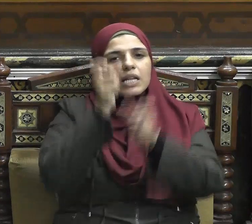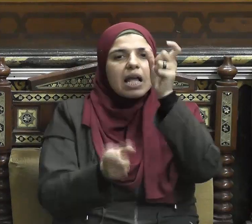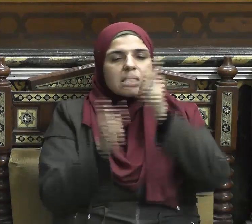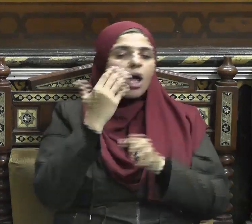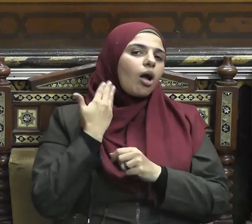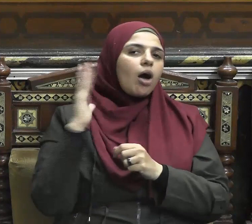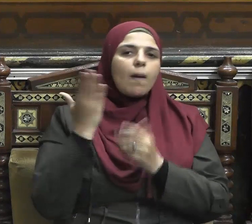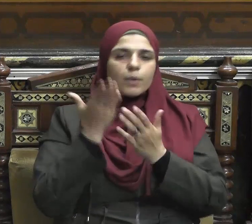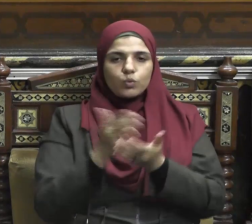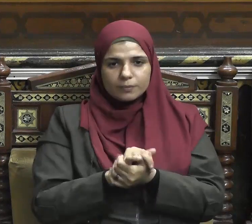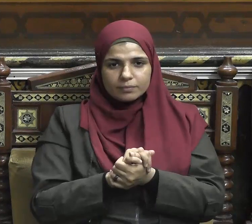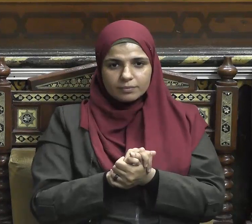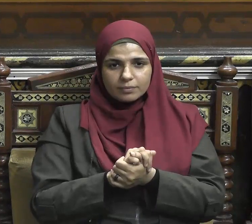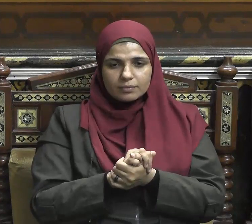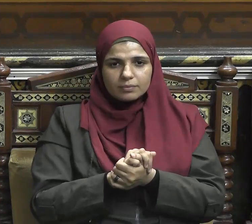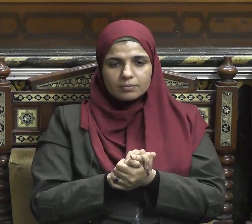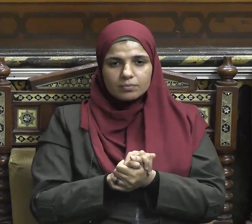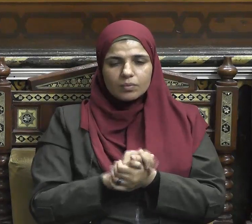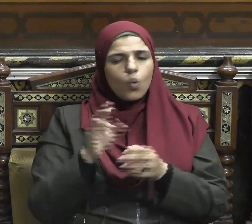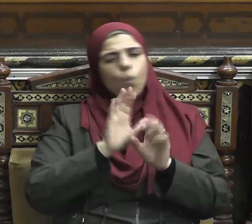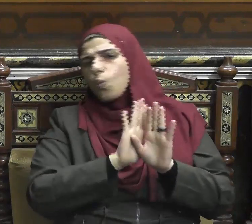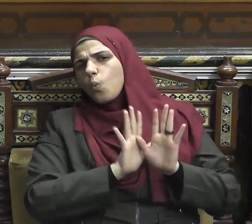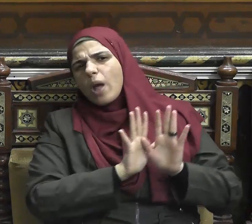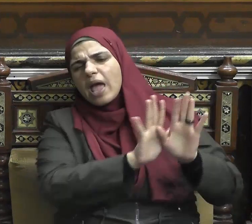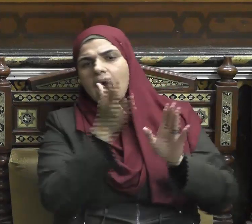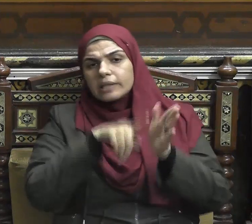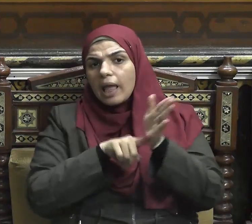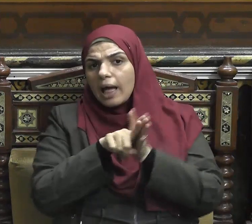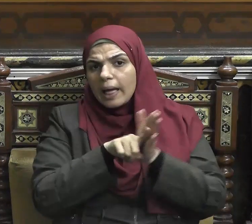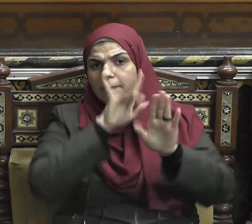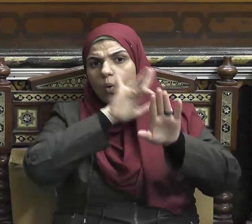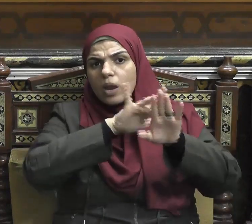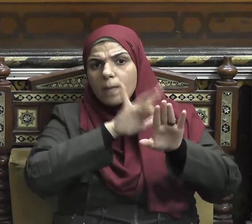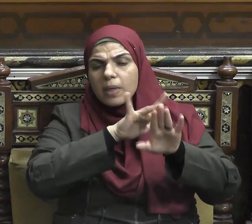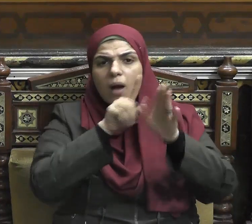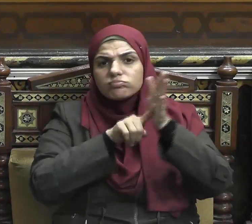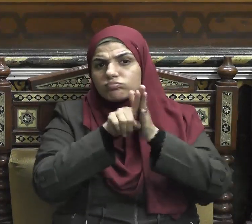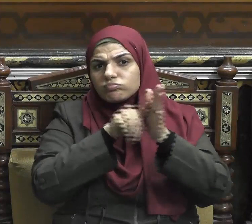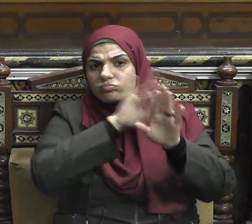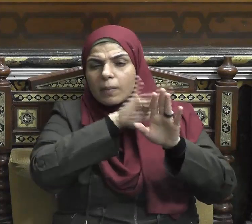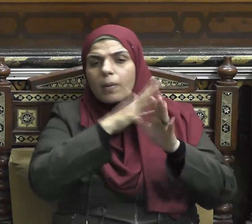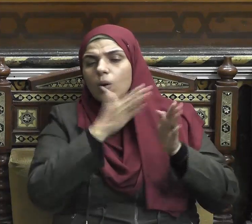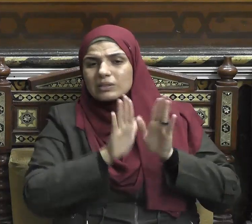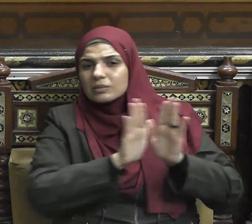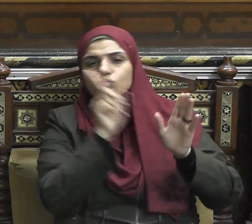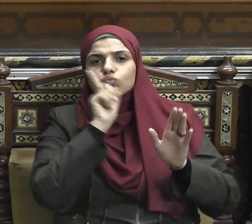وسلم عقب كل صلاة اللهم أنت السلام ومنك